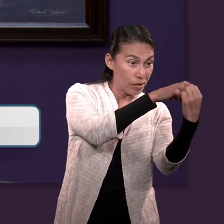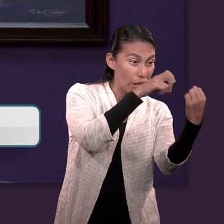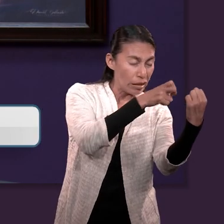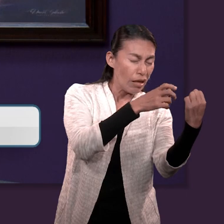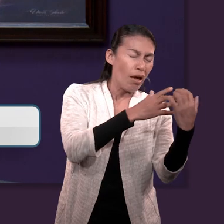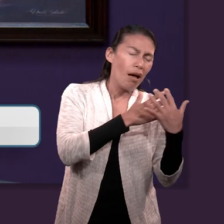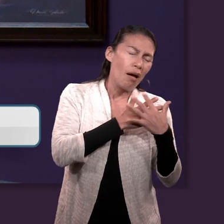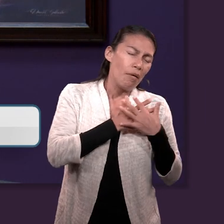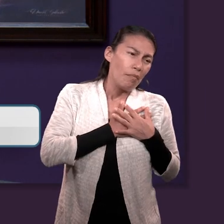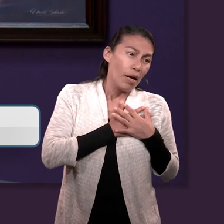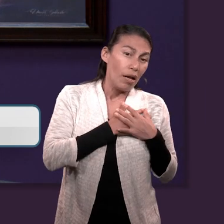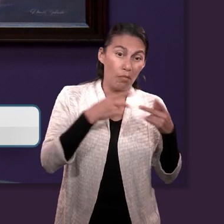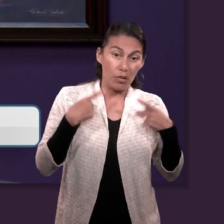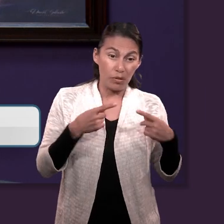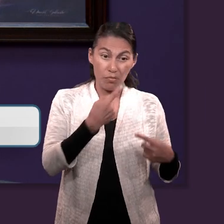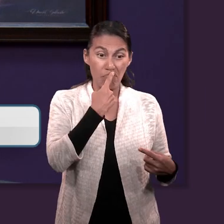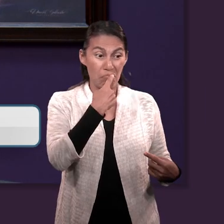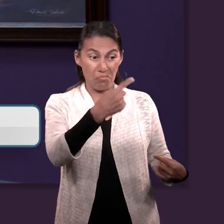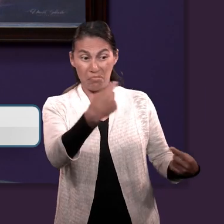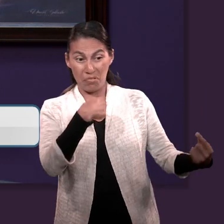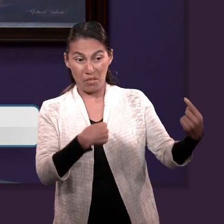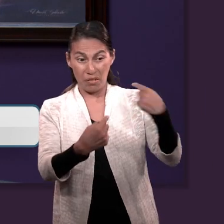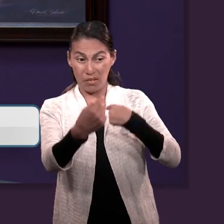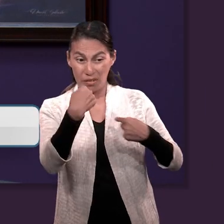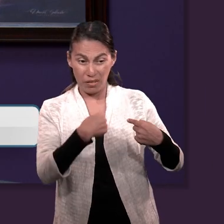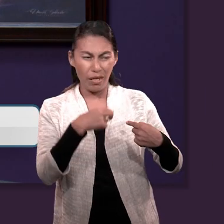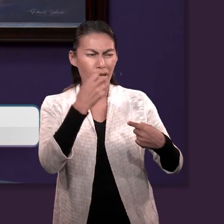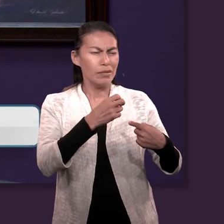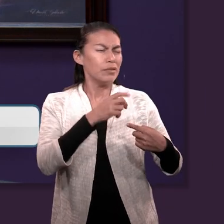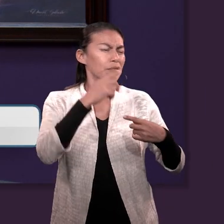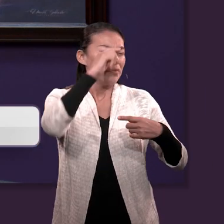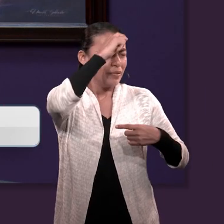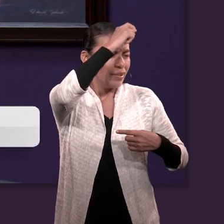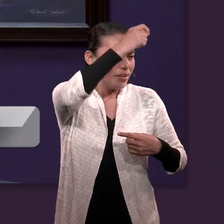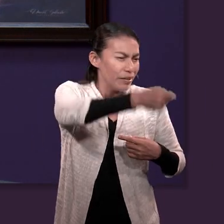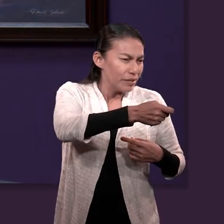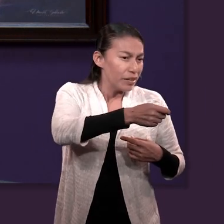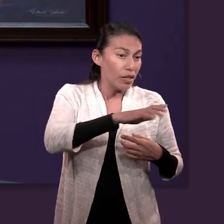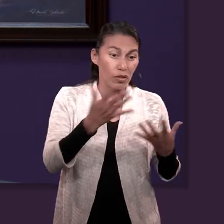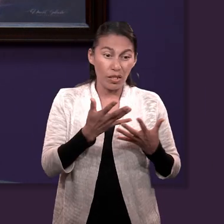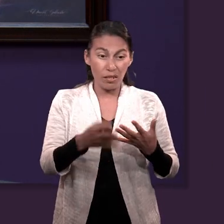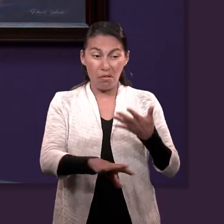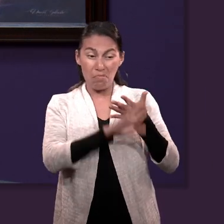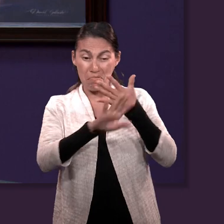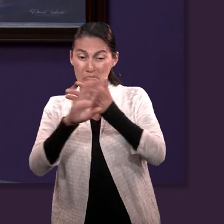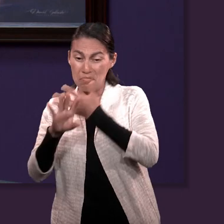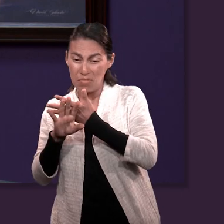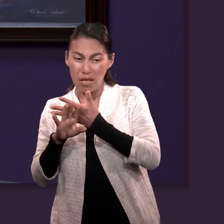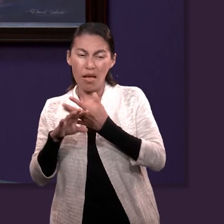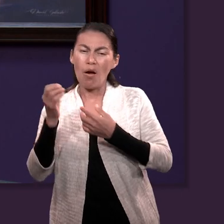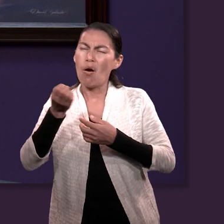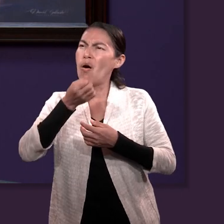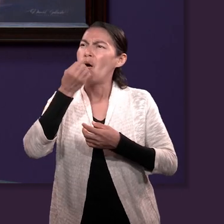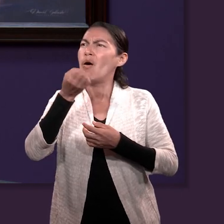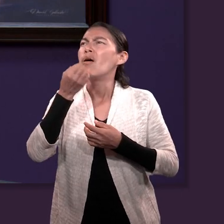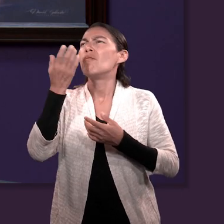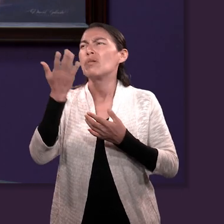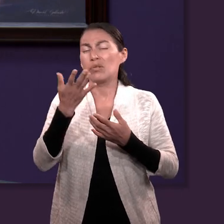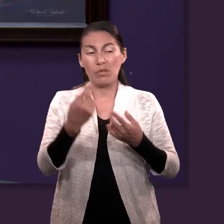los que os maldicen. Haced bien a los que os aborrecen y orad por los que ultrajan y os persigan. Para que seáis hijos de